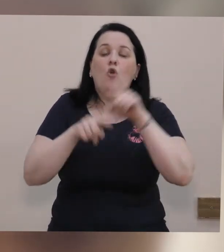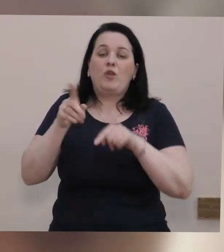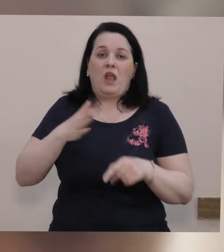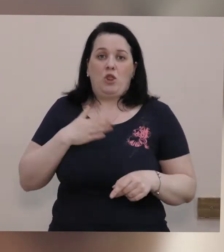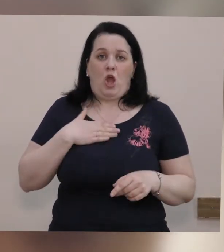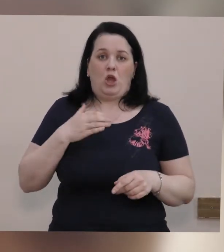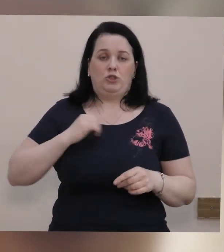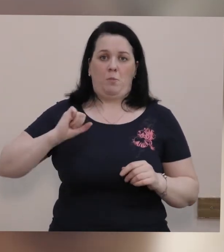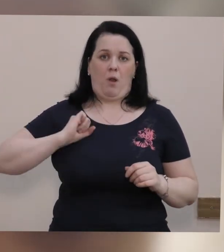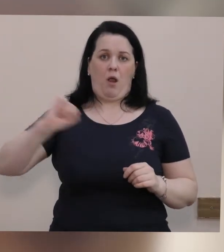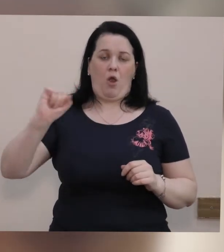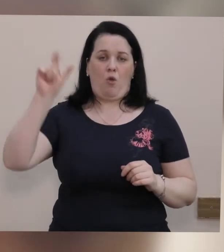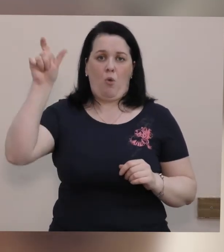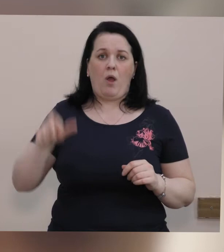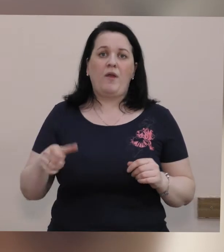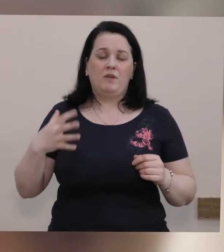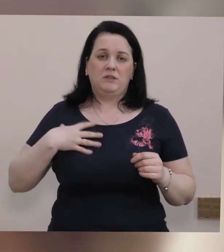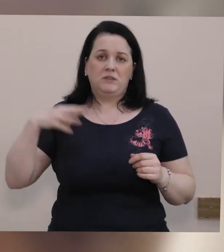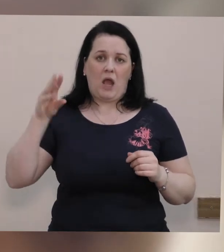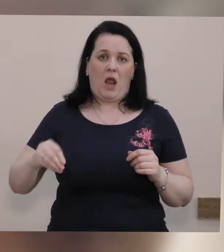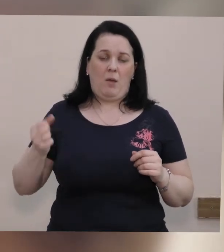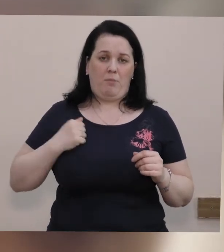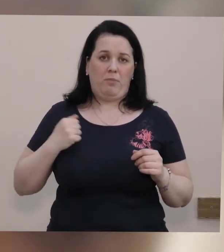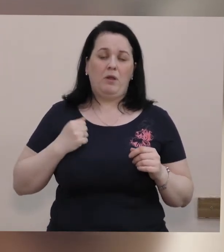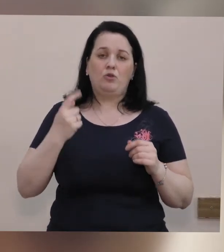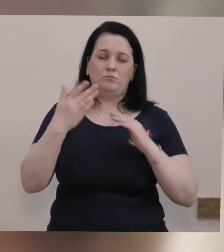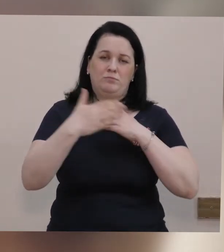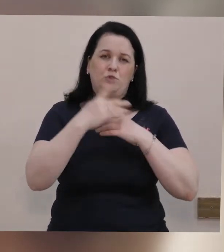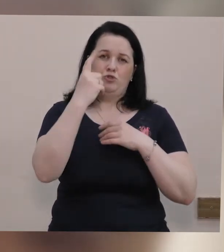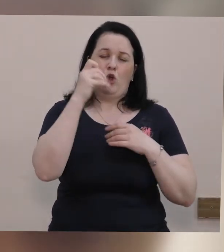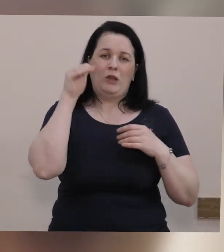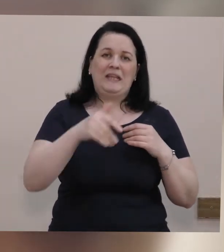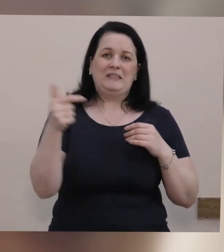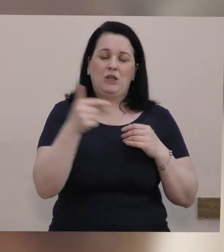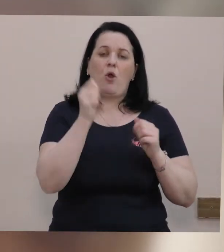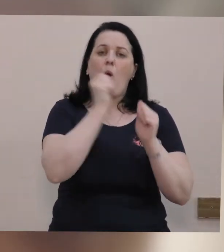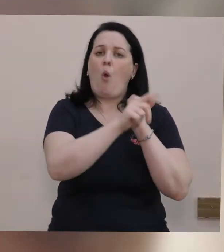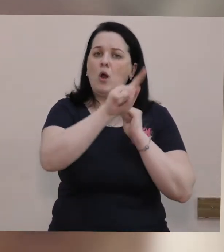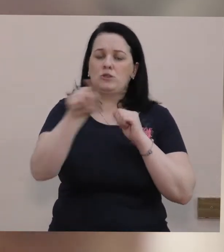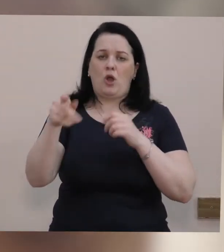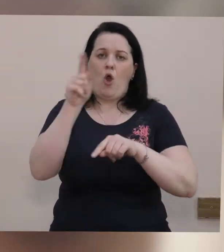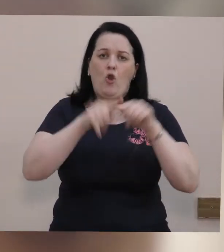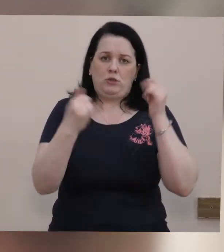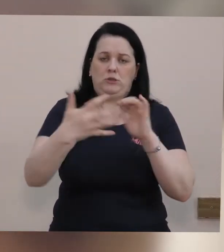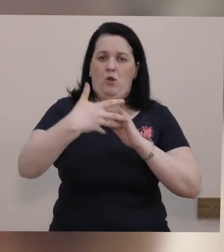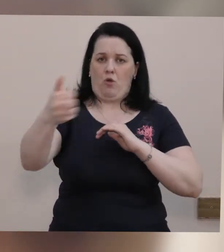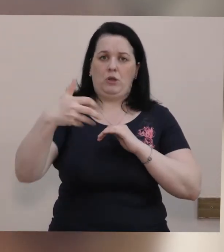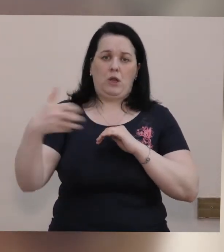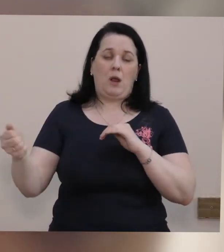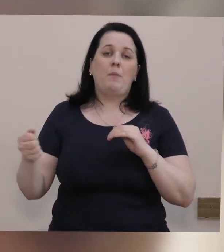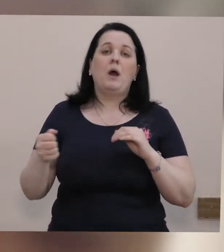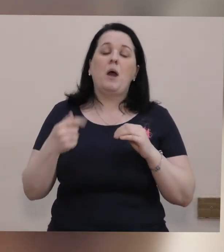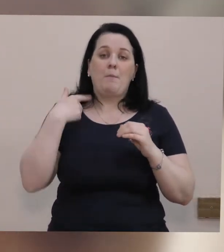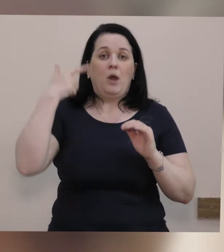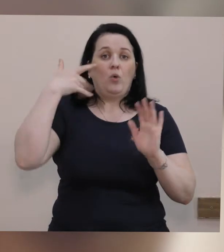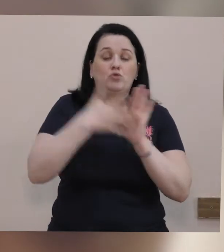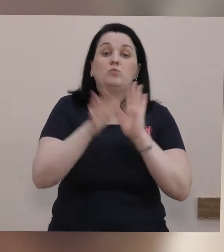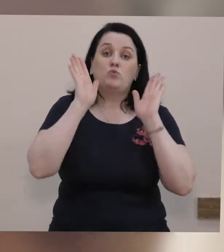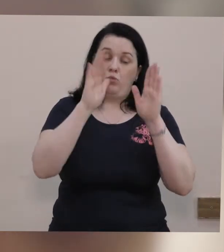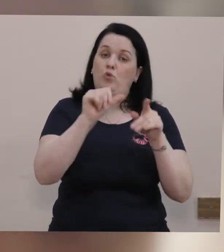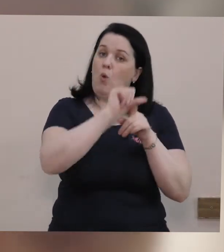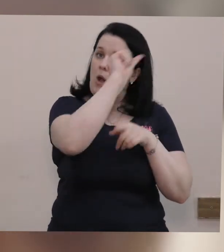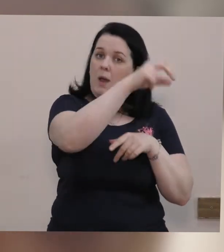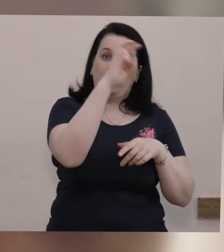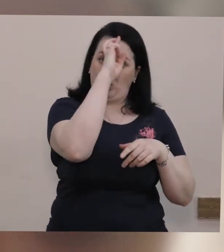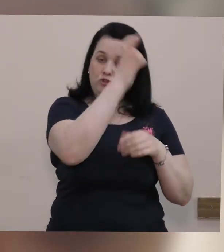наших героїв, загиблих, в розмірі 100 тисяч гривень кожна родина отримає зараз. Ми розуміємо, що і державні